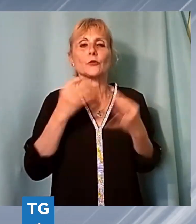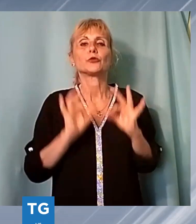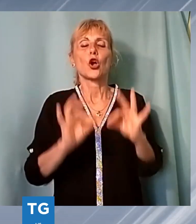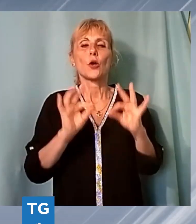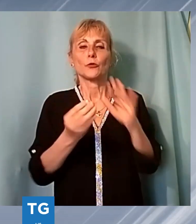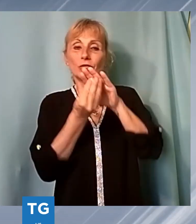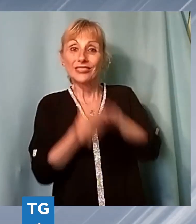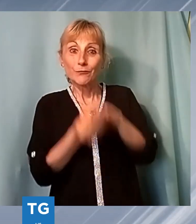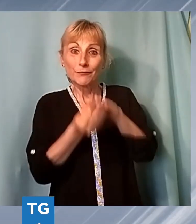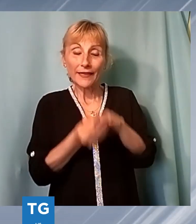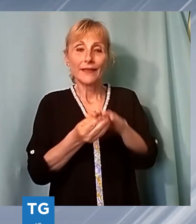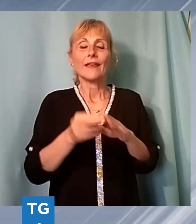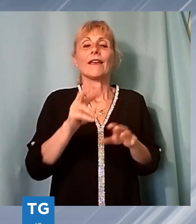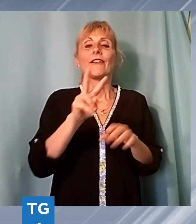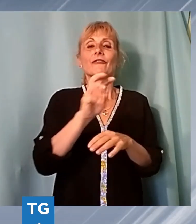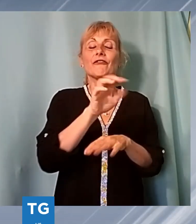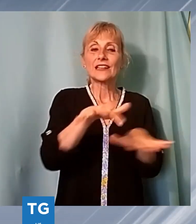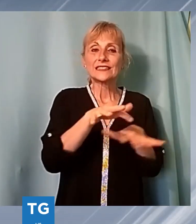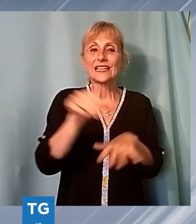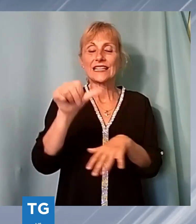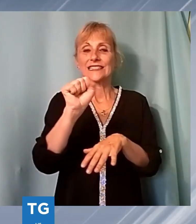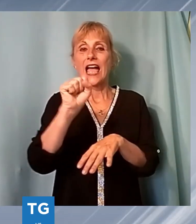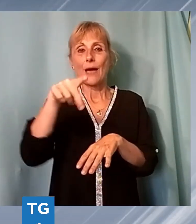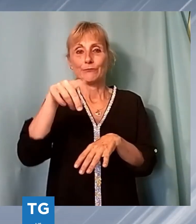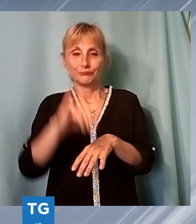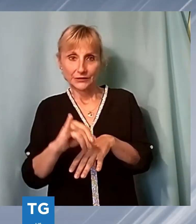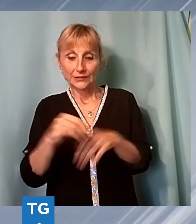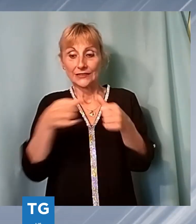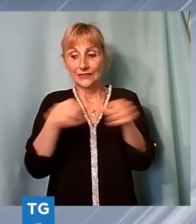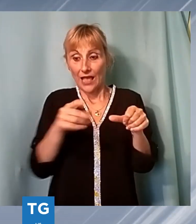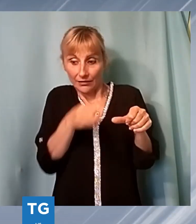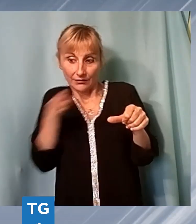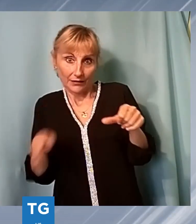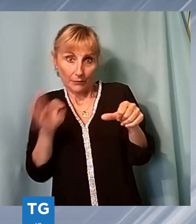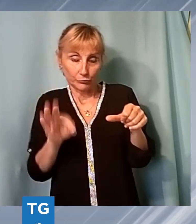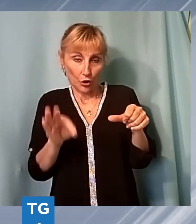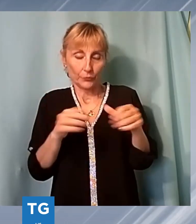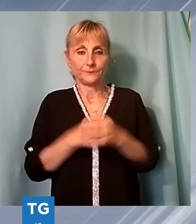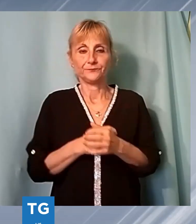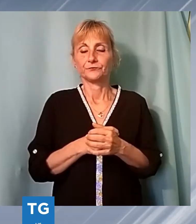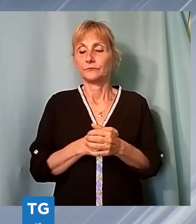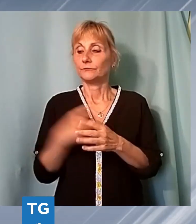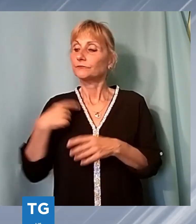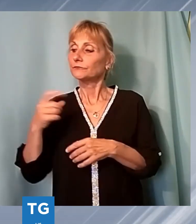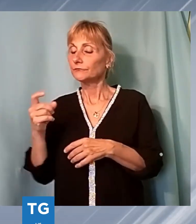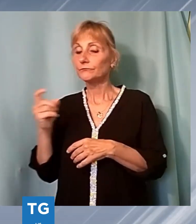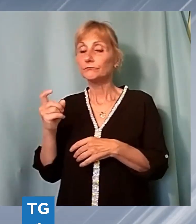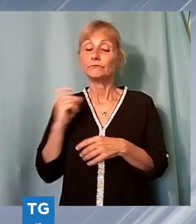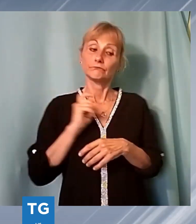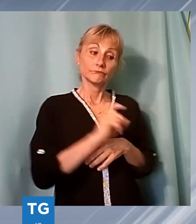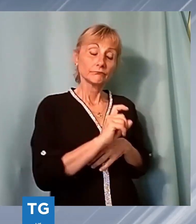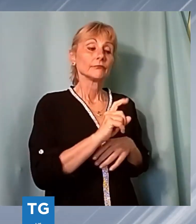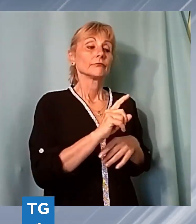Supply, la cui sede centrale è adiacente al magazzino. Intervenuto il magazziniere all'interno che si è subito a corto della fiamma,